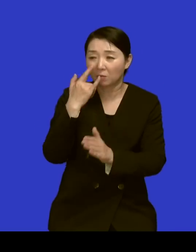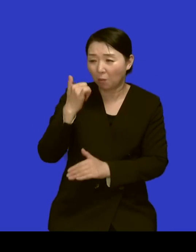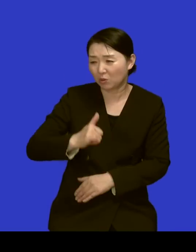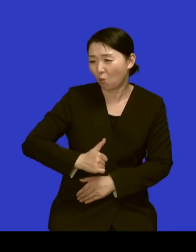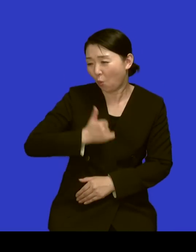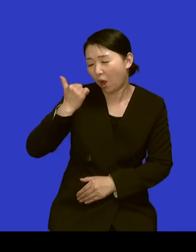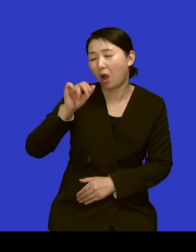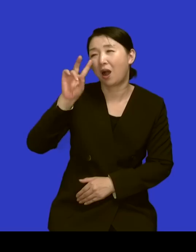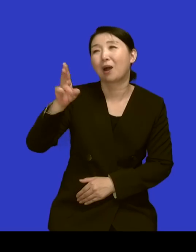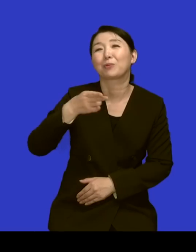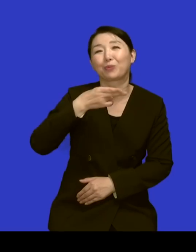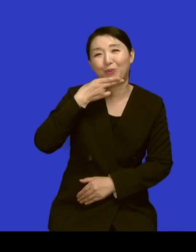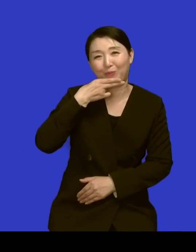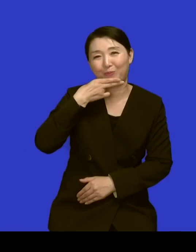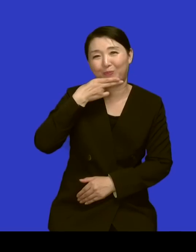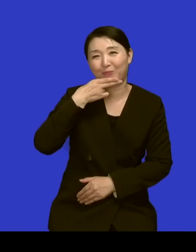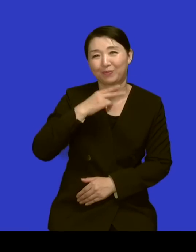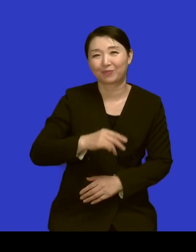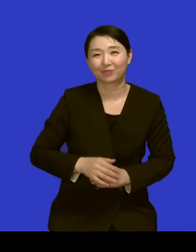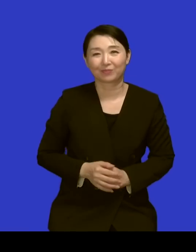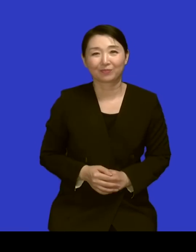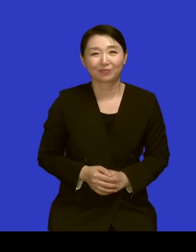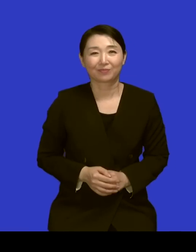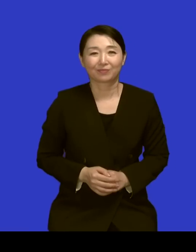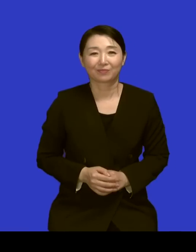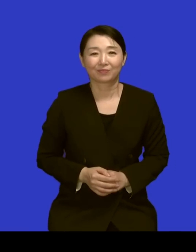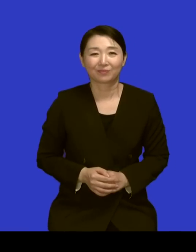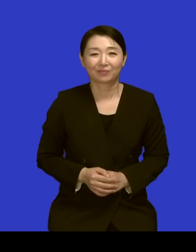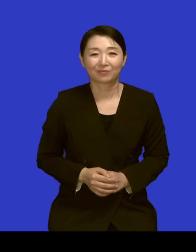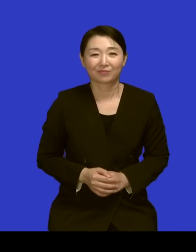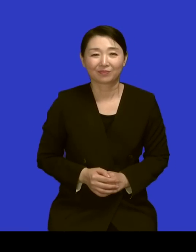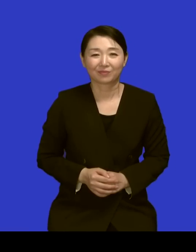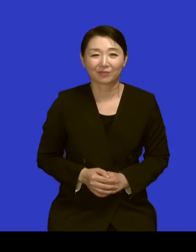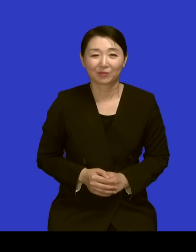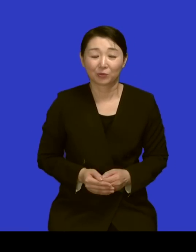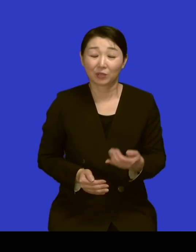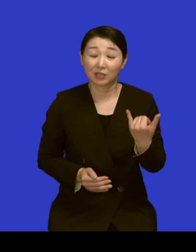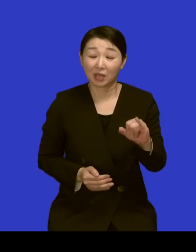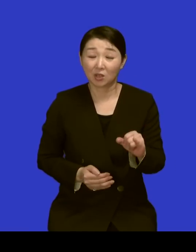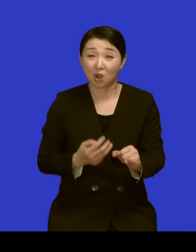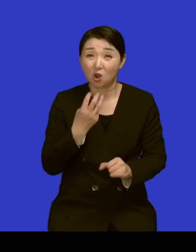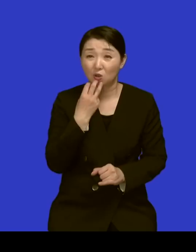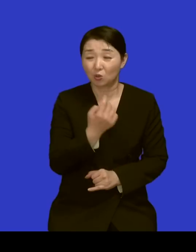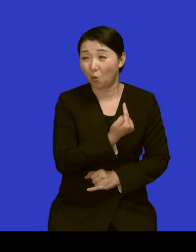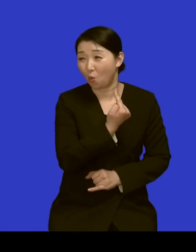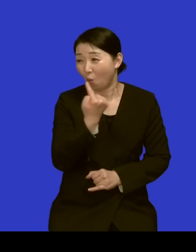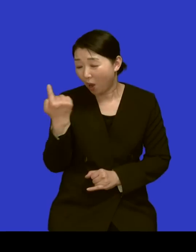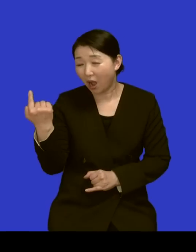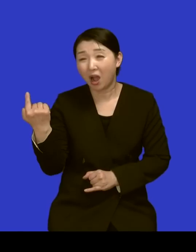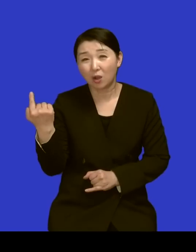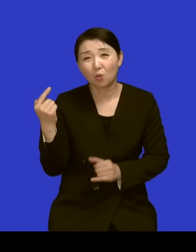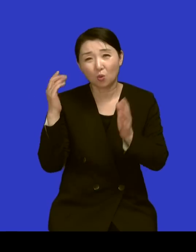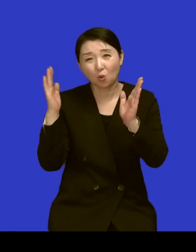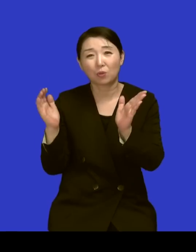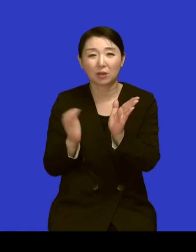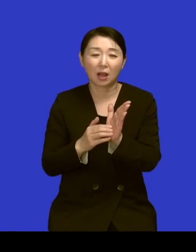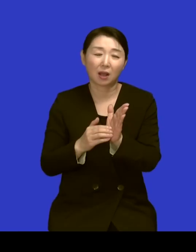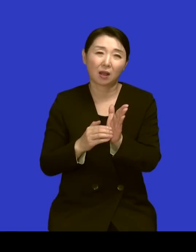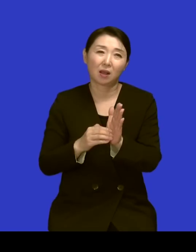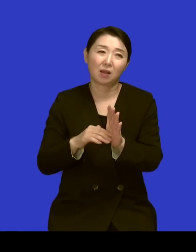본 적이 없어요 어머 이제 저희가 다 서울 와서 공부할 때니까 네 속상한 일이 많으실 테니까 네